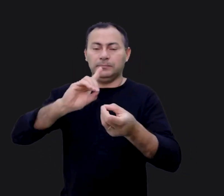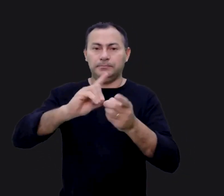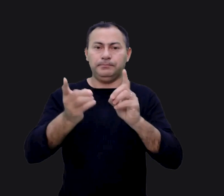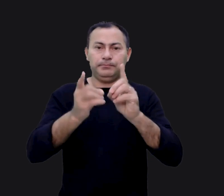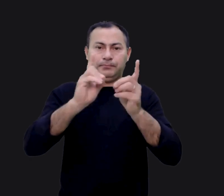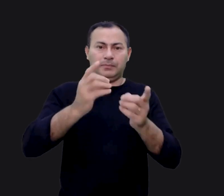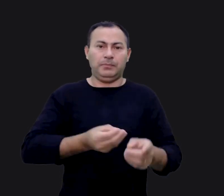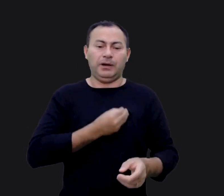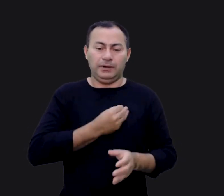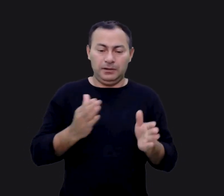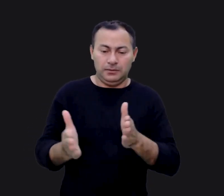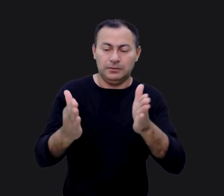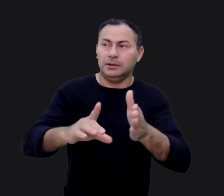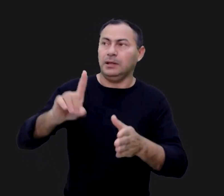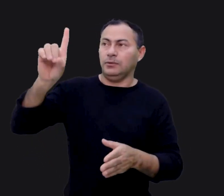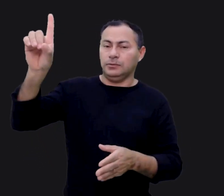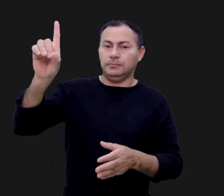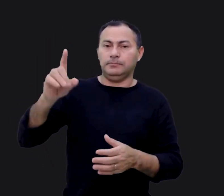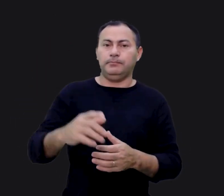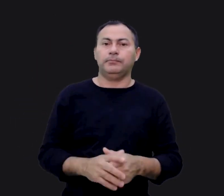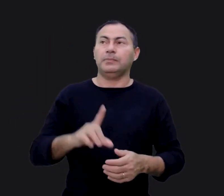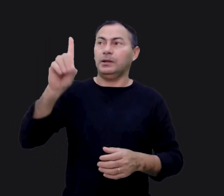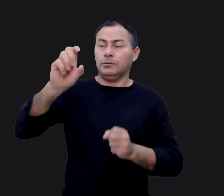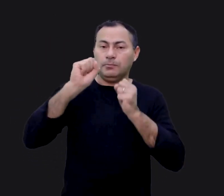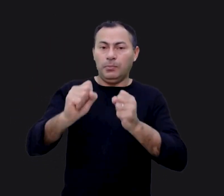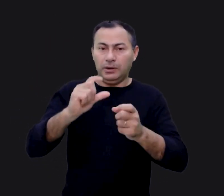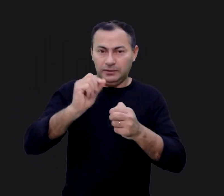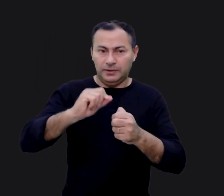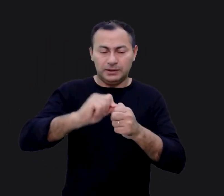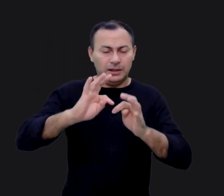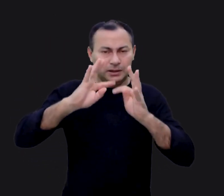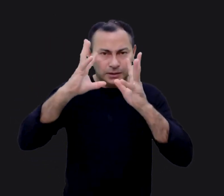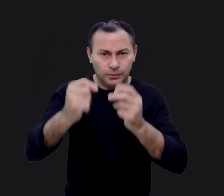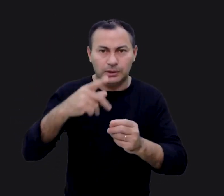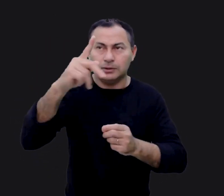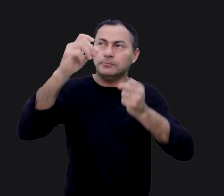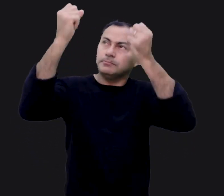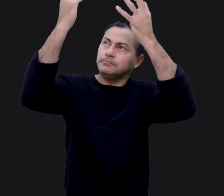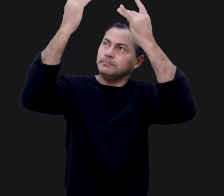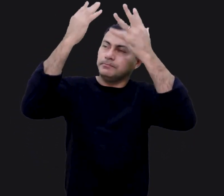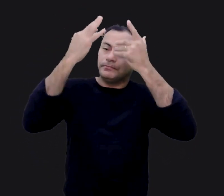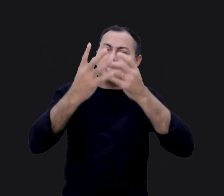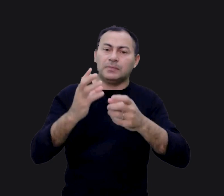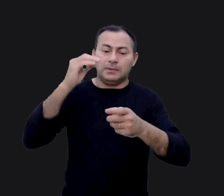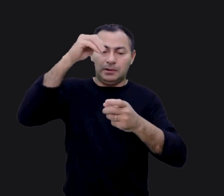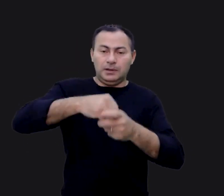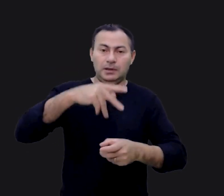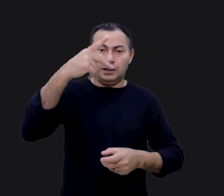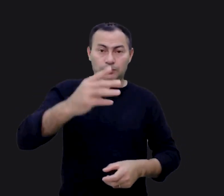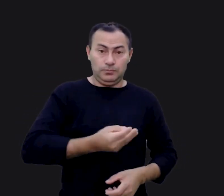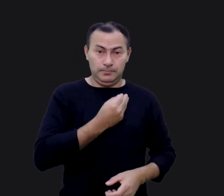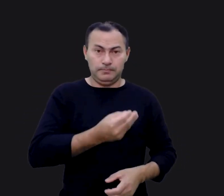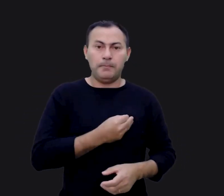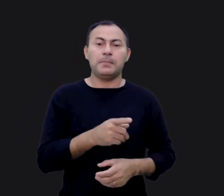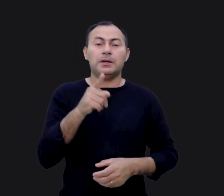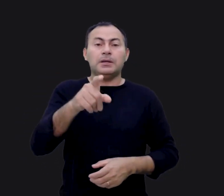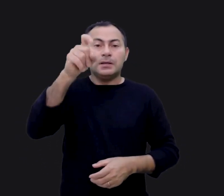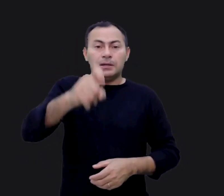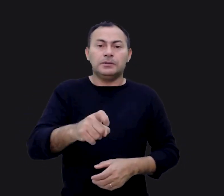e dinâmica para viver no caminho de Deus. Deus pode fazer toda a sua graça abundar na sua vida de forma que você